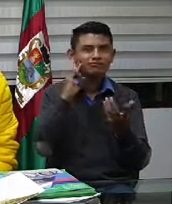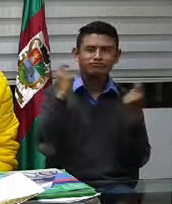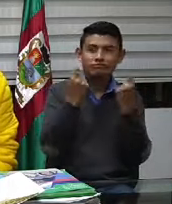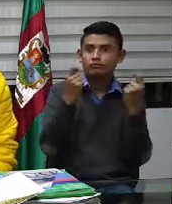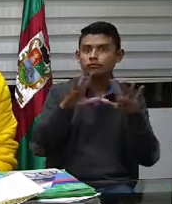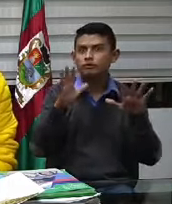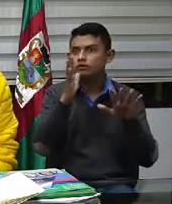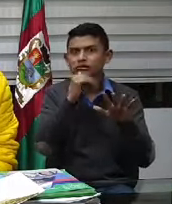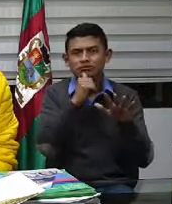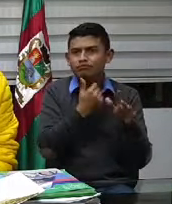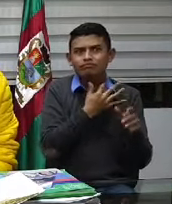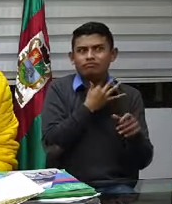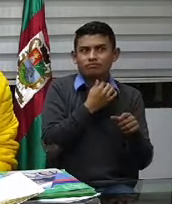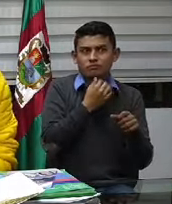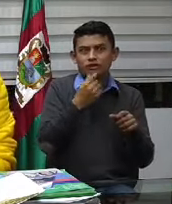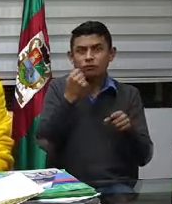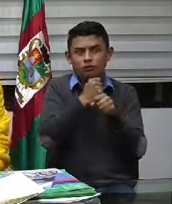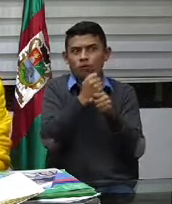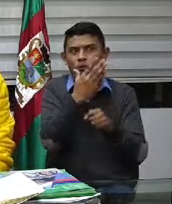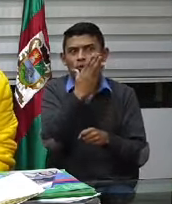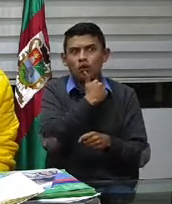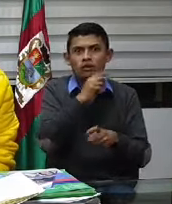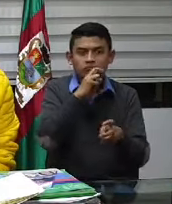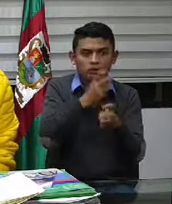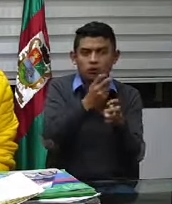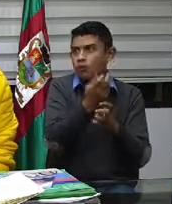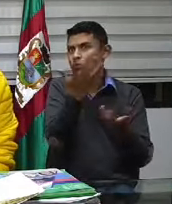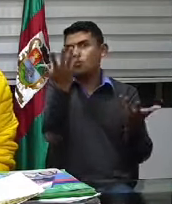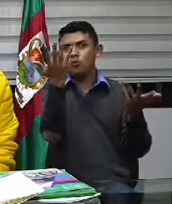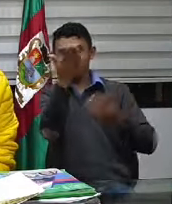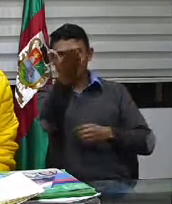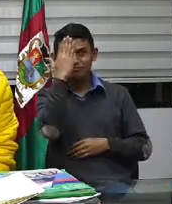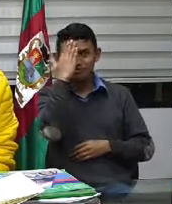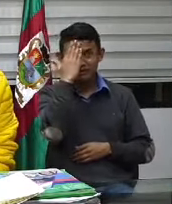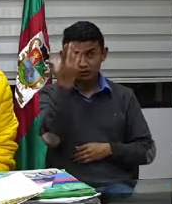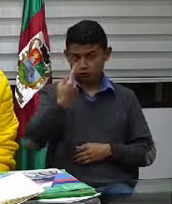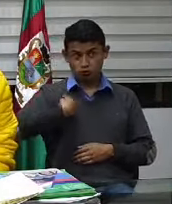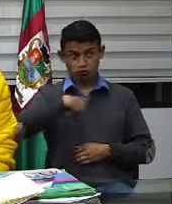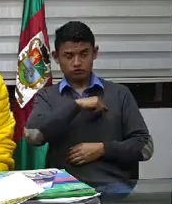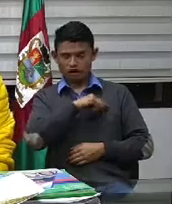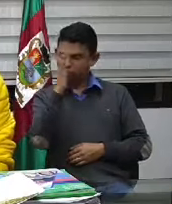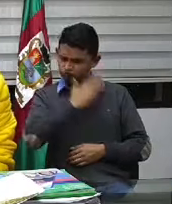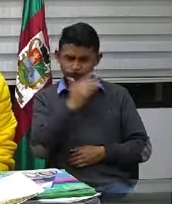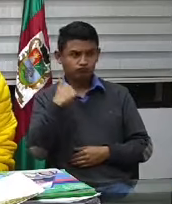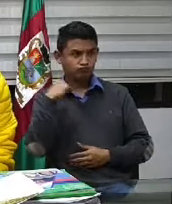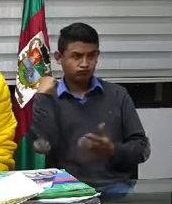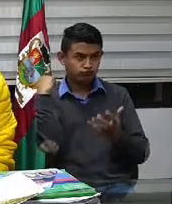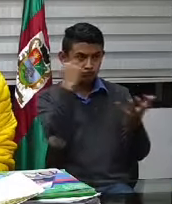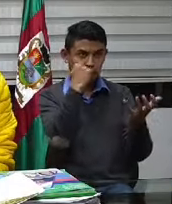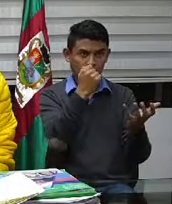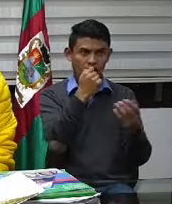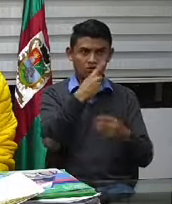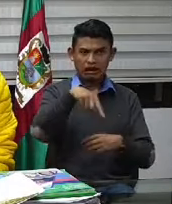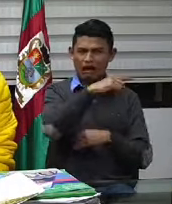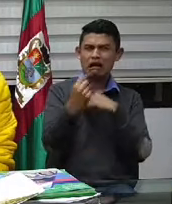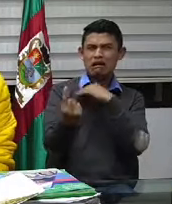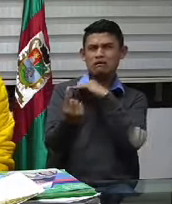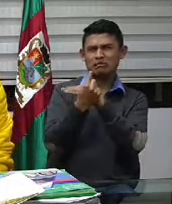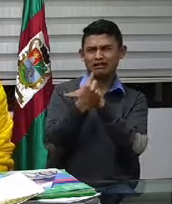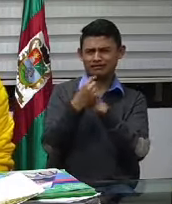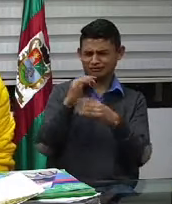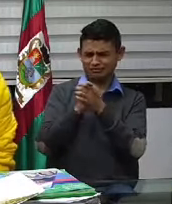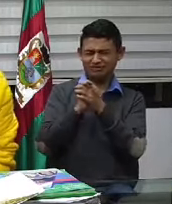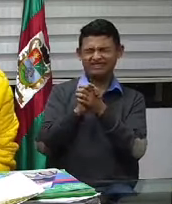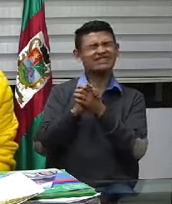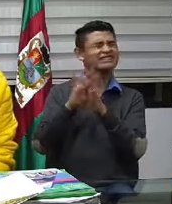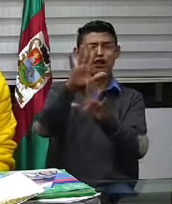Esa gente que oso baja. Y no la flamante foto que le estamos dando a los amigos, cuando esas personas también necesitan. Y a ellos